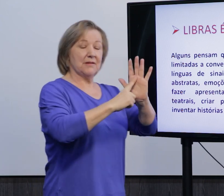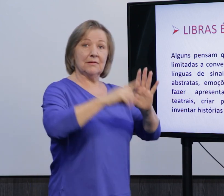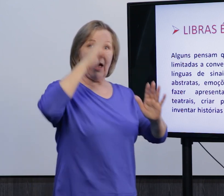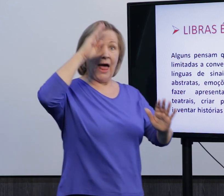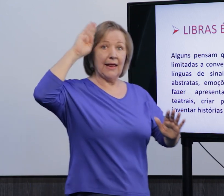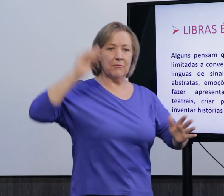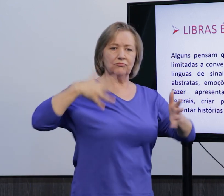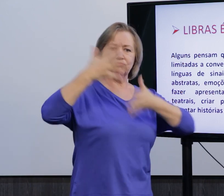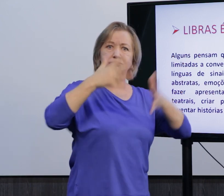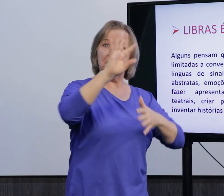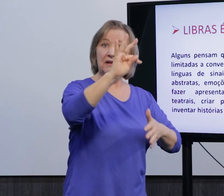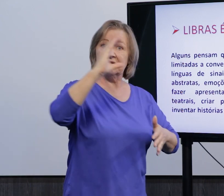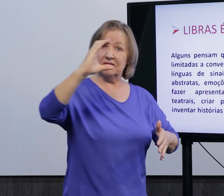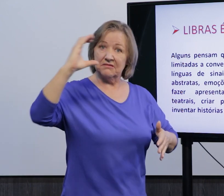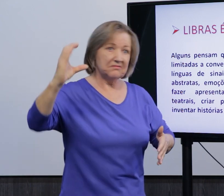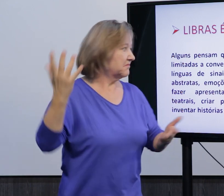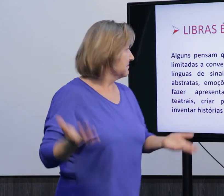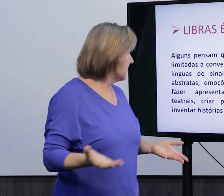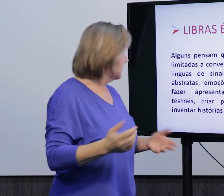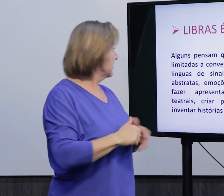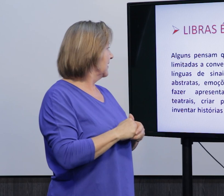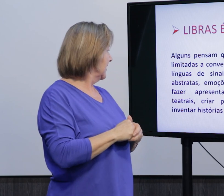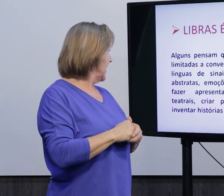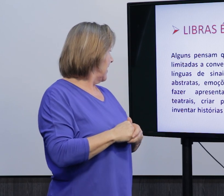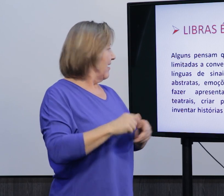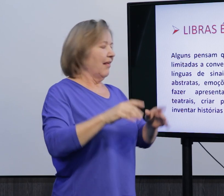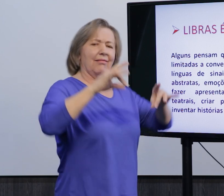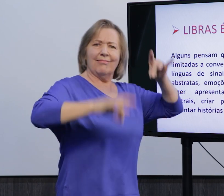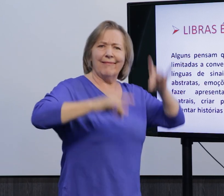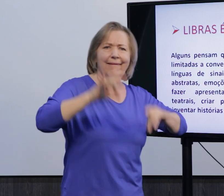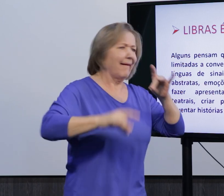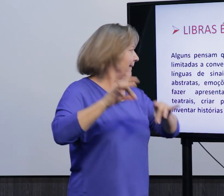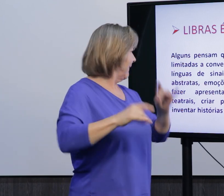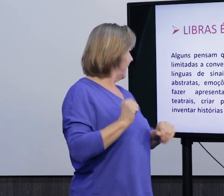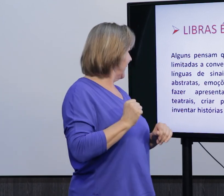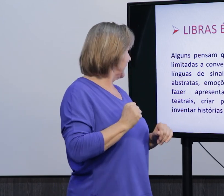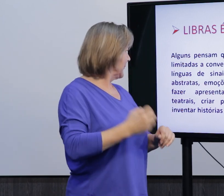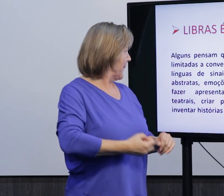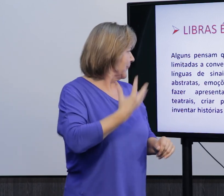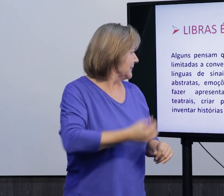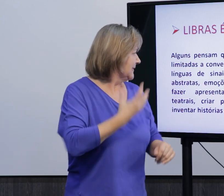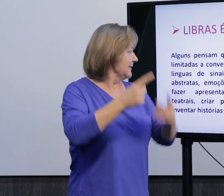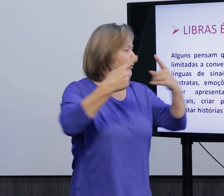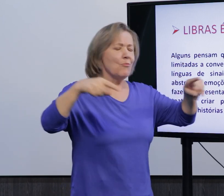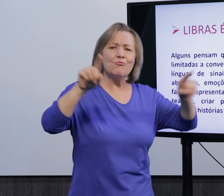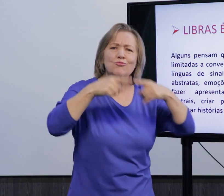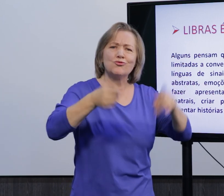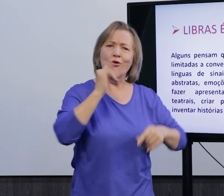pensamentos, né, mostrar opiniões, fazer apresentações acadêmicas, teatrais, né,